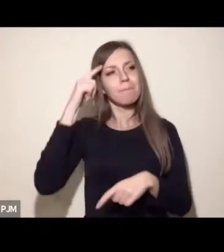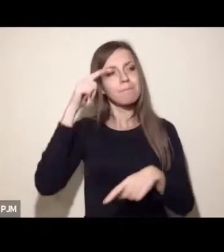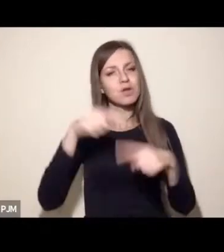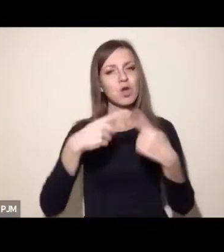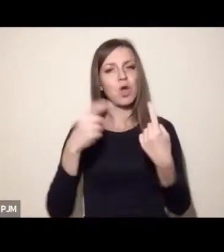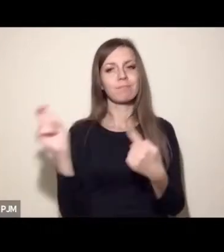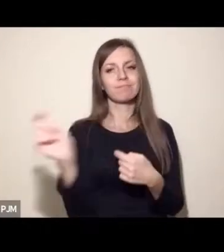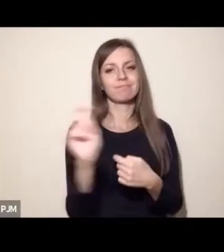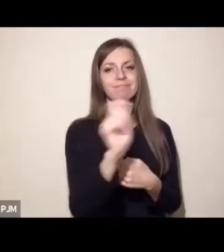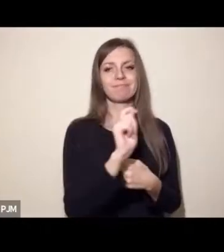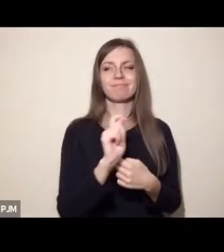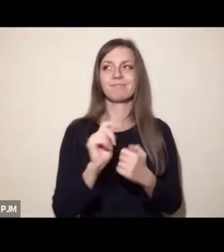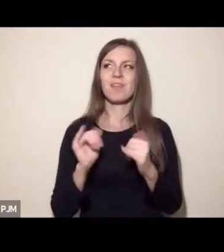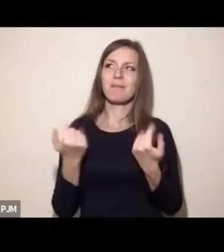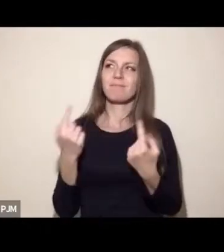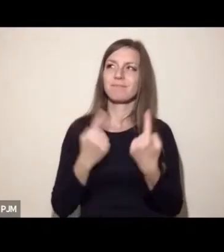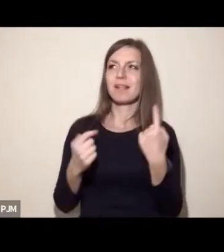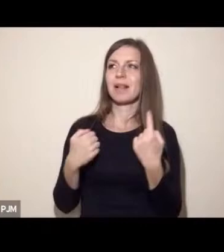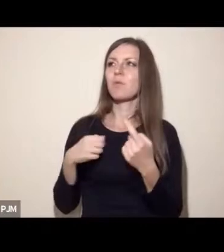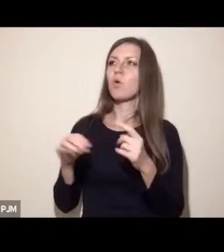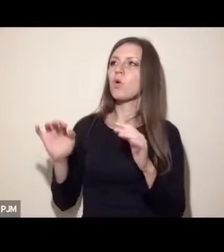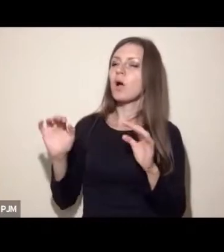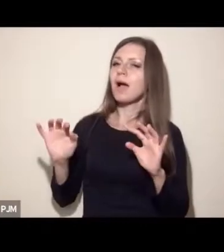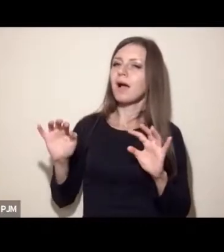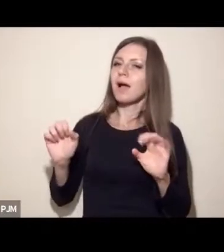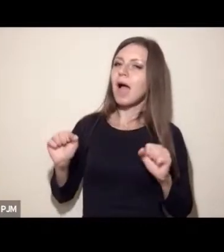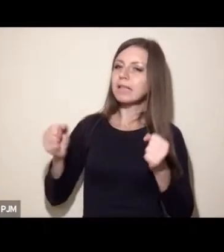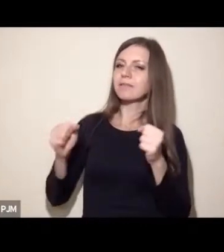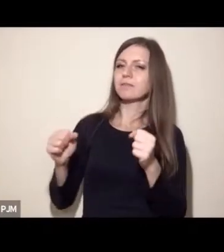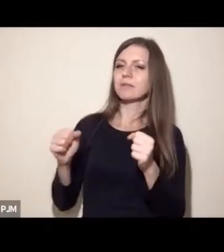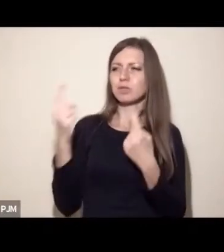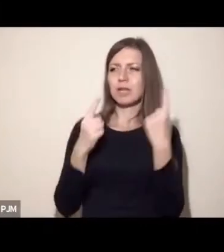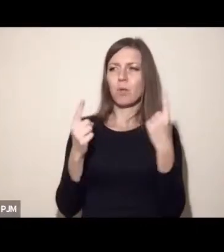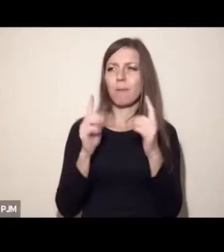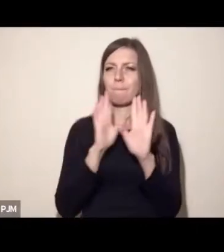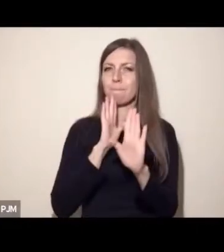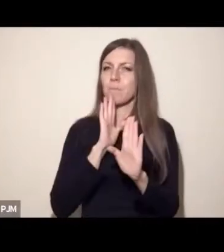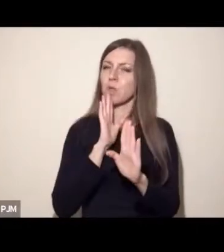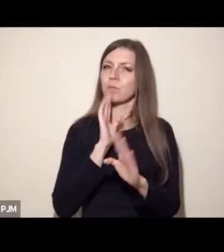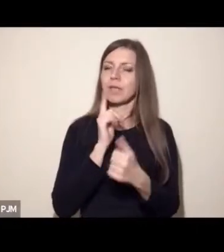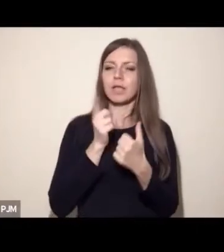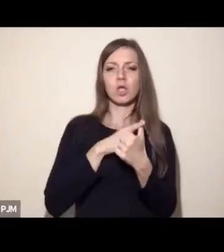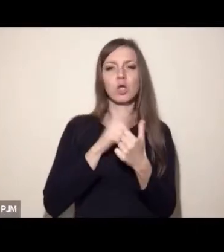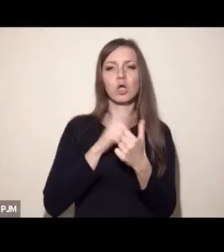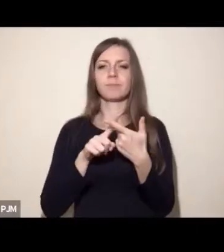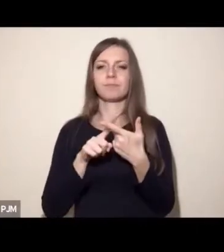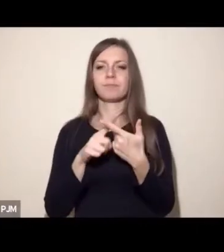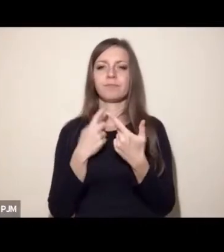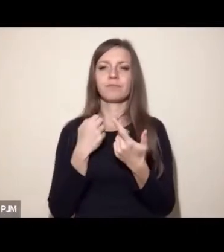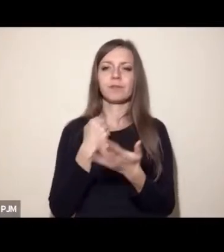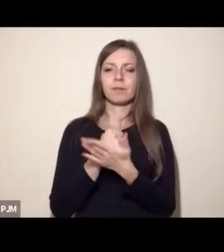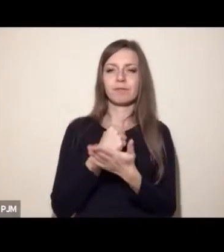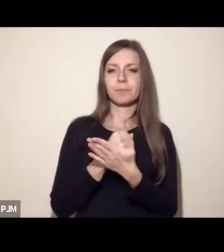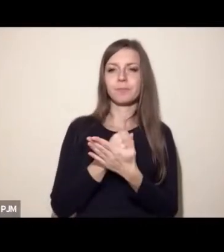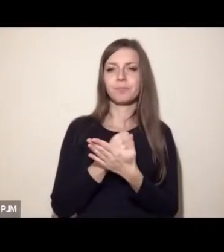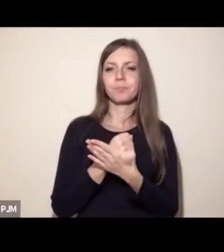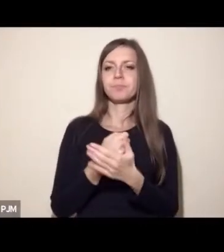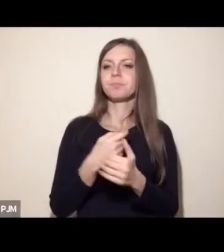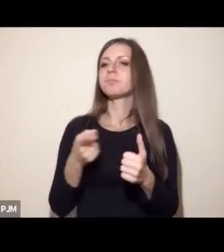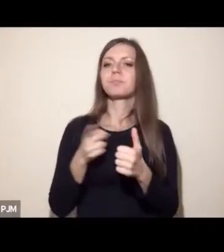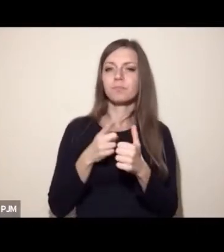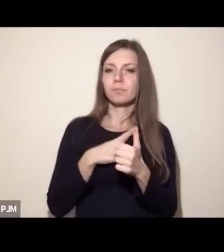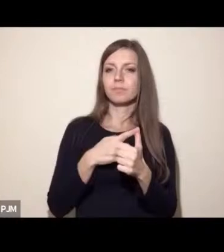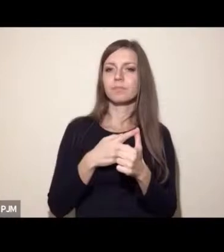aktywistycznych, zawsze starałem się iść w pewien sposób dwutorowo. To znaczy po pierwsze, i na tym myślę się skupię, trzeba